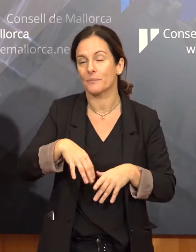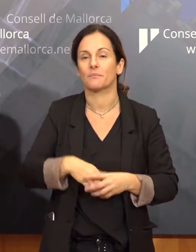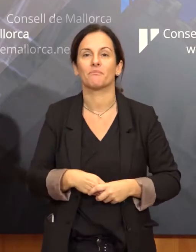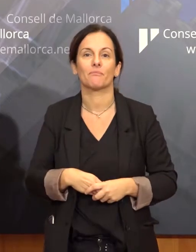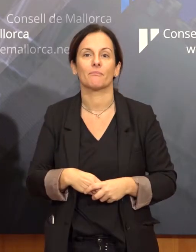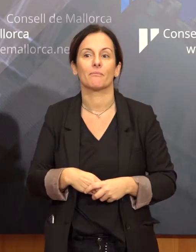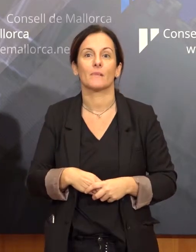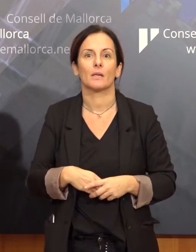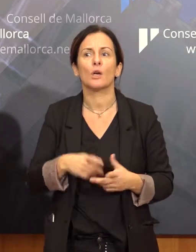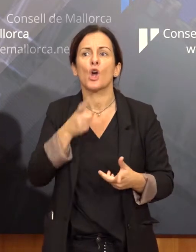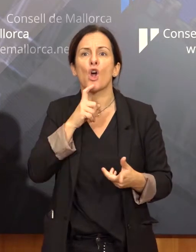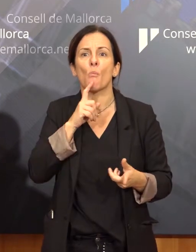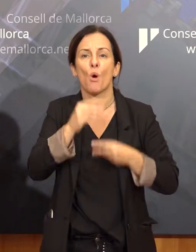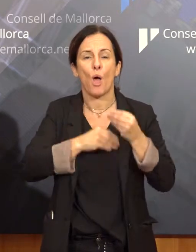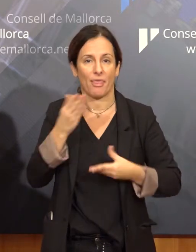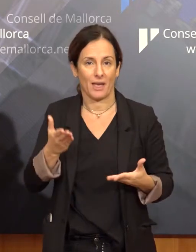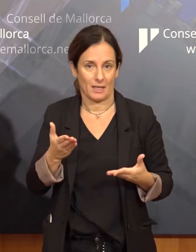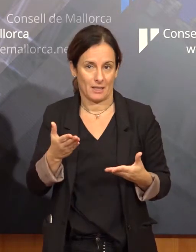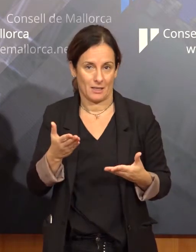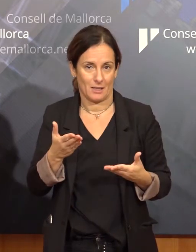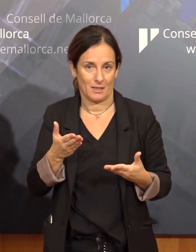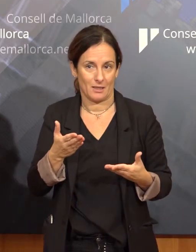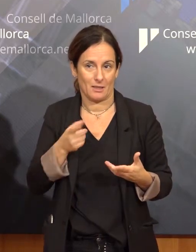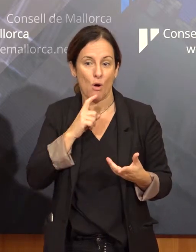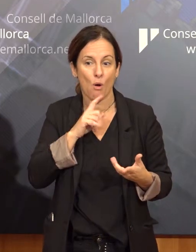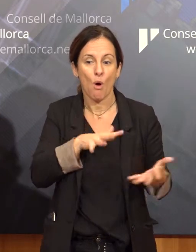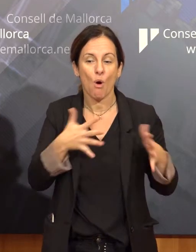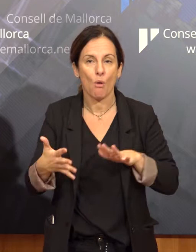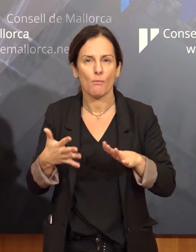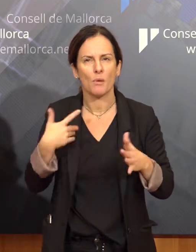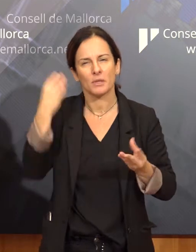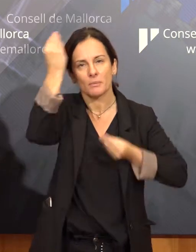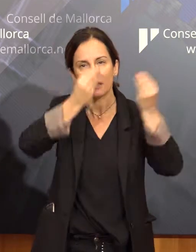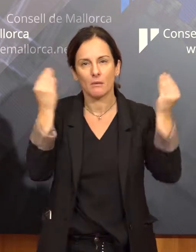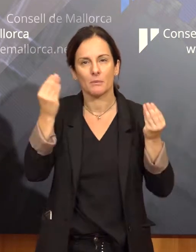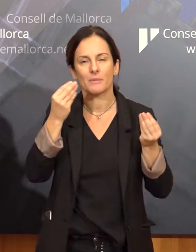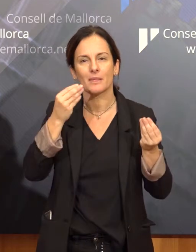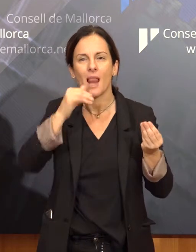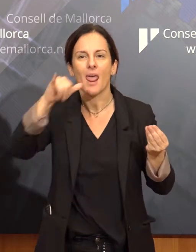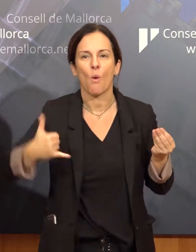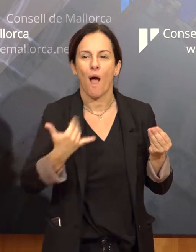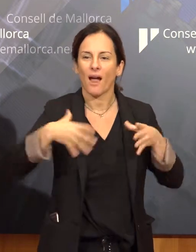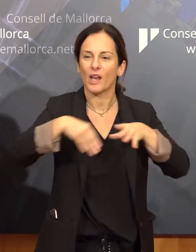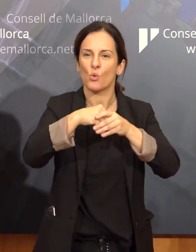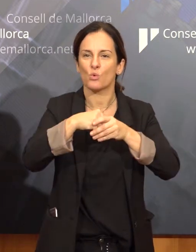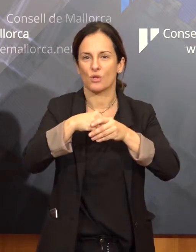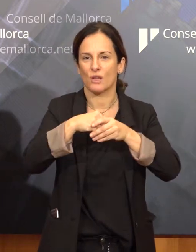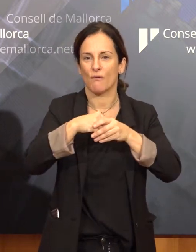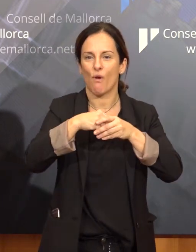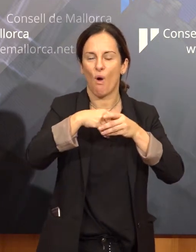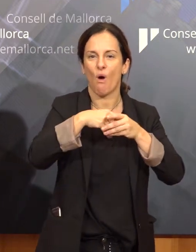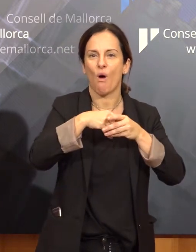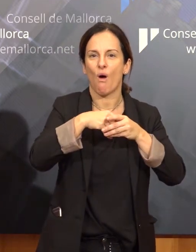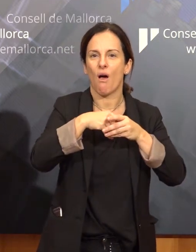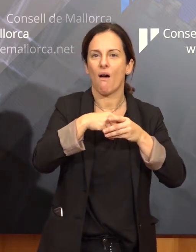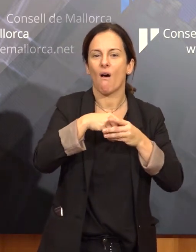Nos estan plantejant quina serà la millor manera de poder oferir el llenguatge inclusiu a diferents àrees. Una de les àrees que trobem que també